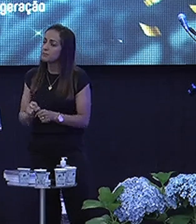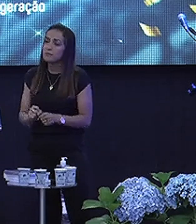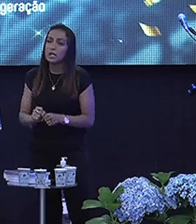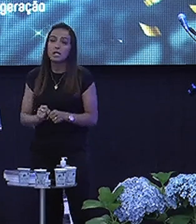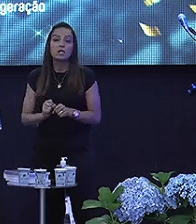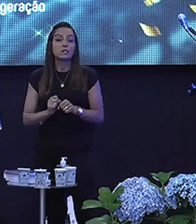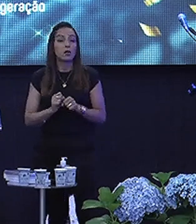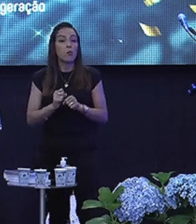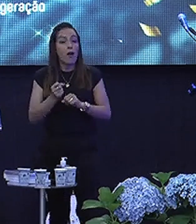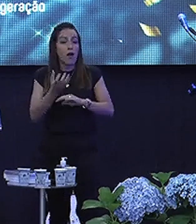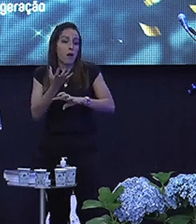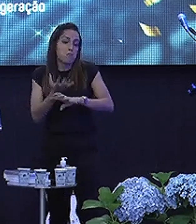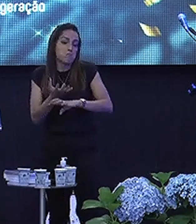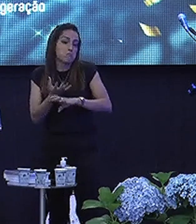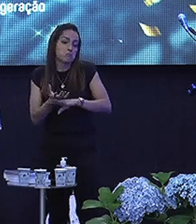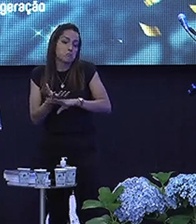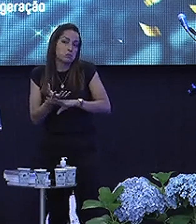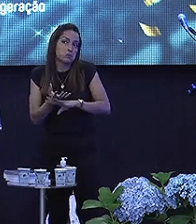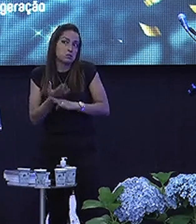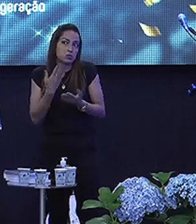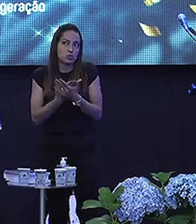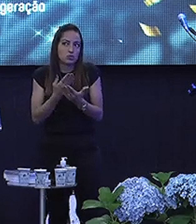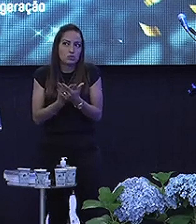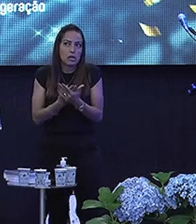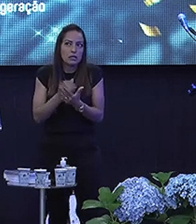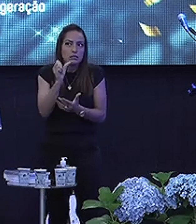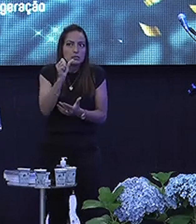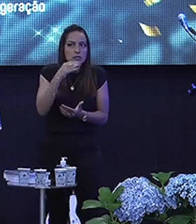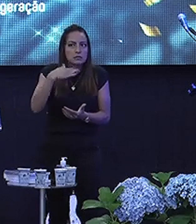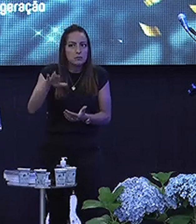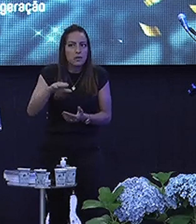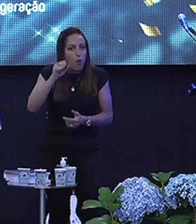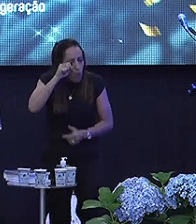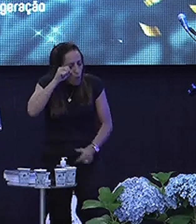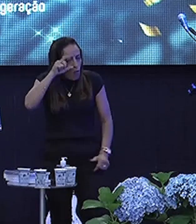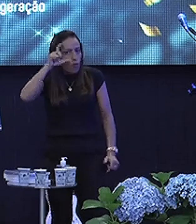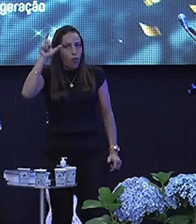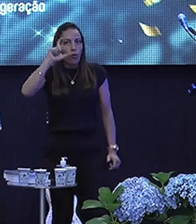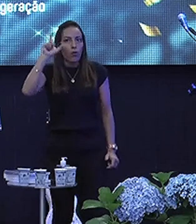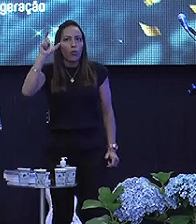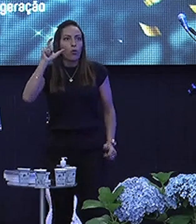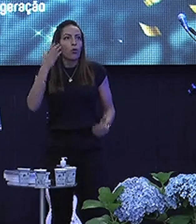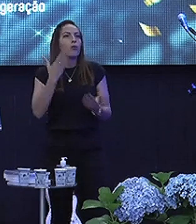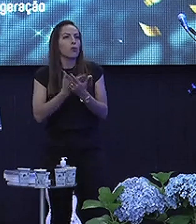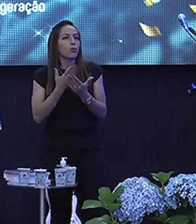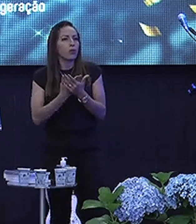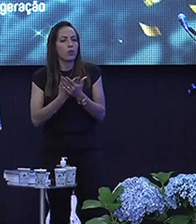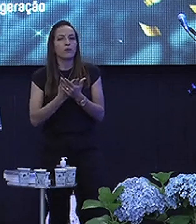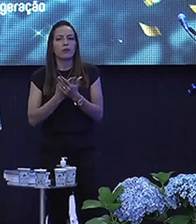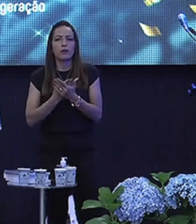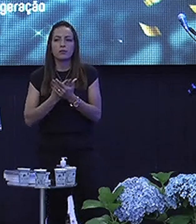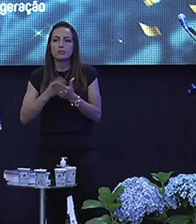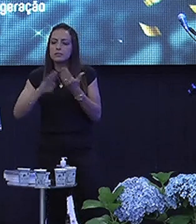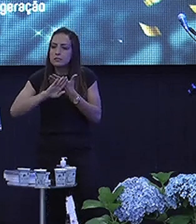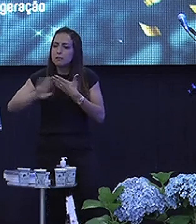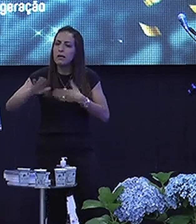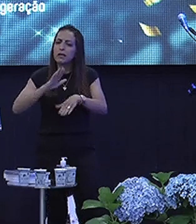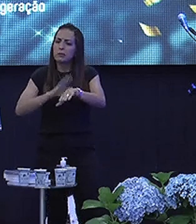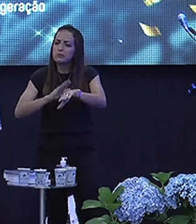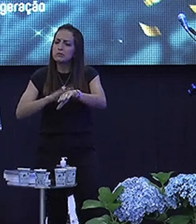disciplina Levantar seis e meia Tirar lá umas duas horas de meditação Mas eu já meditei